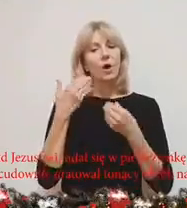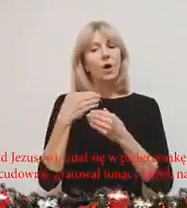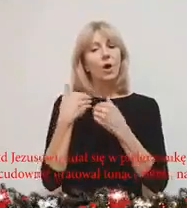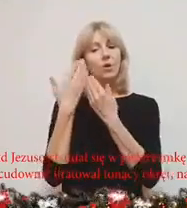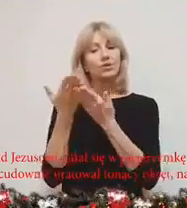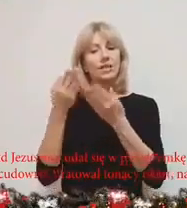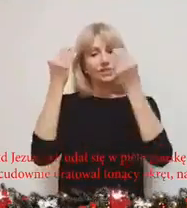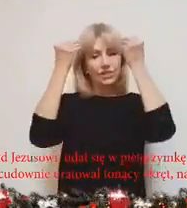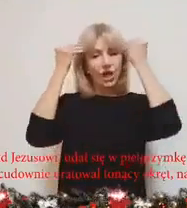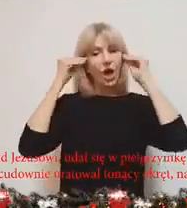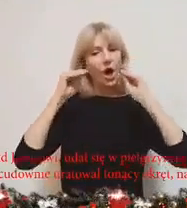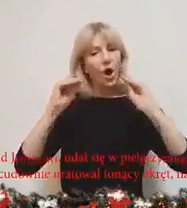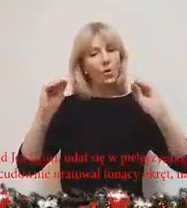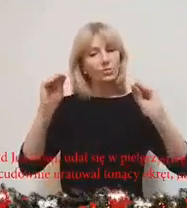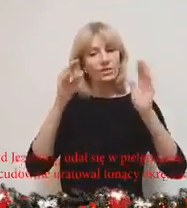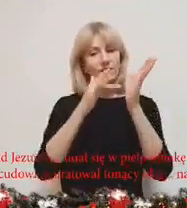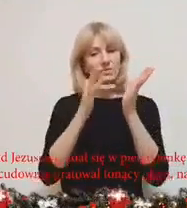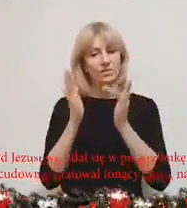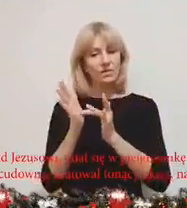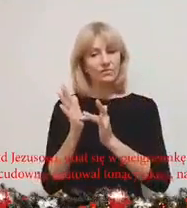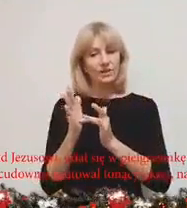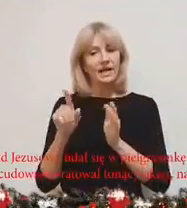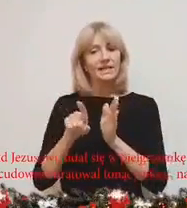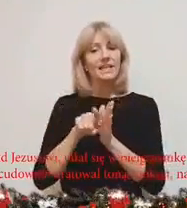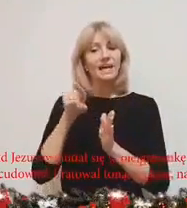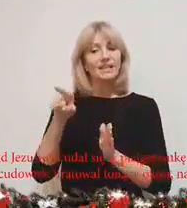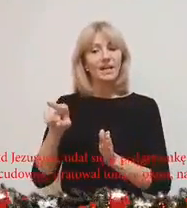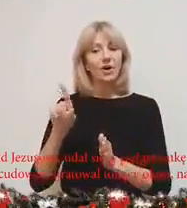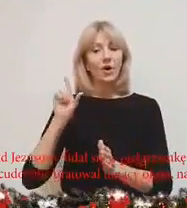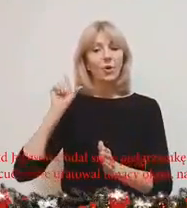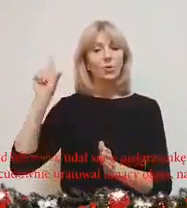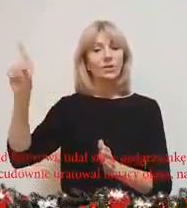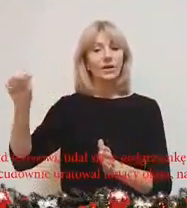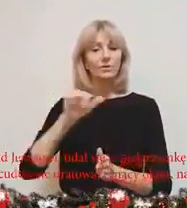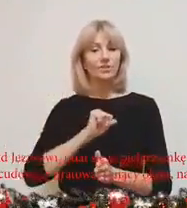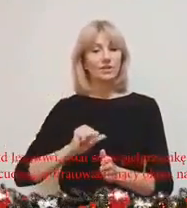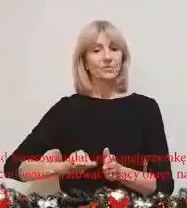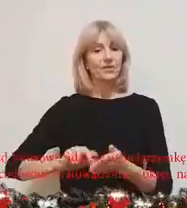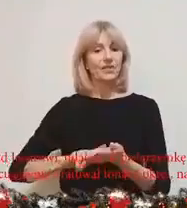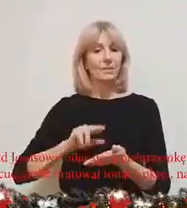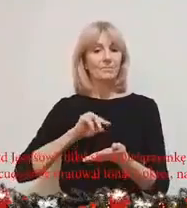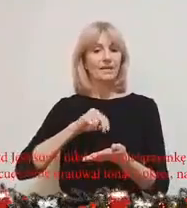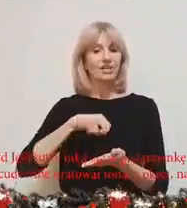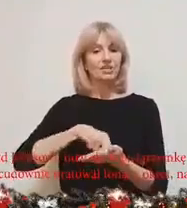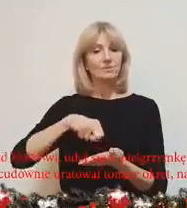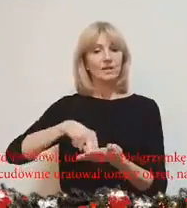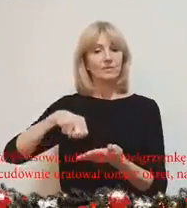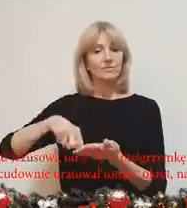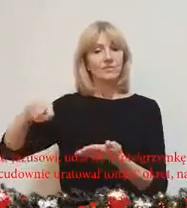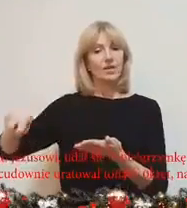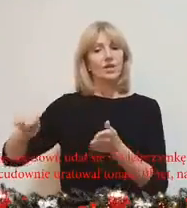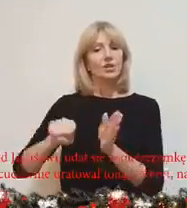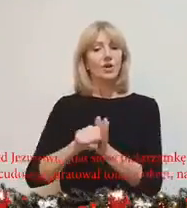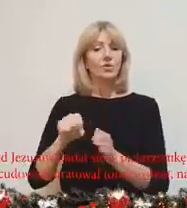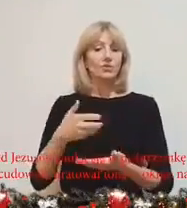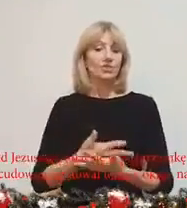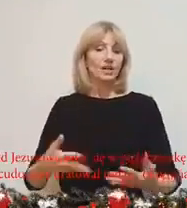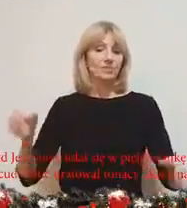oddać hołd Jezusowi, dlatego udał się na pielgrzymkę do Ziemi